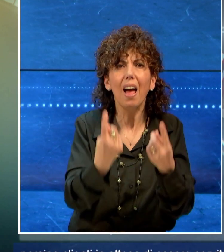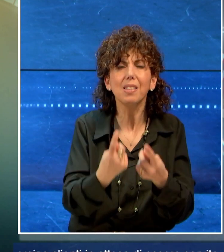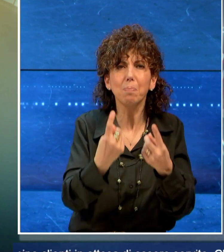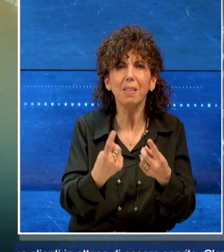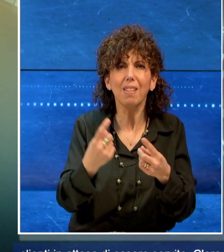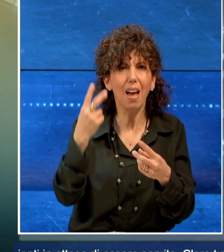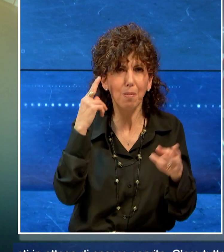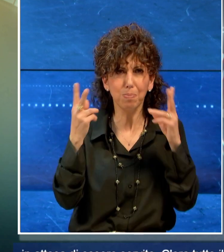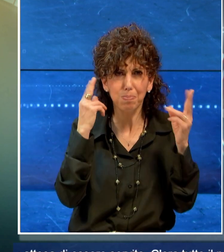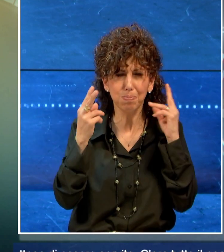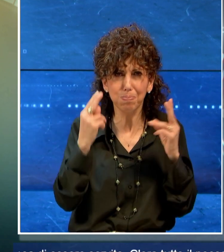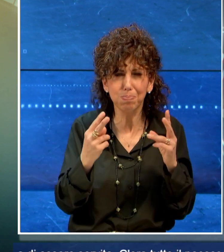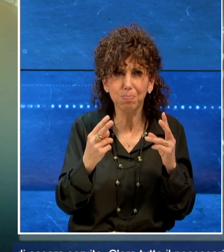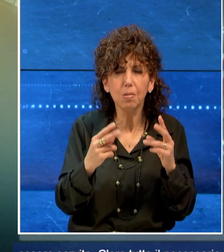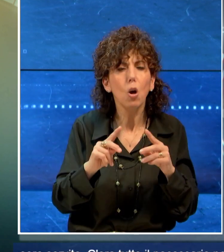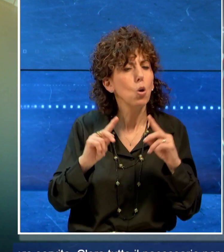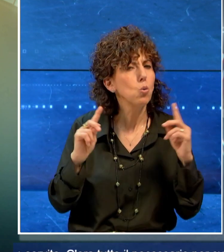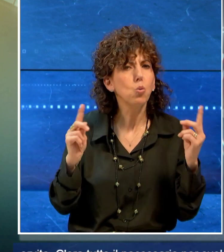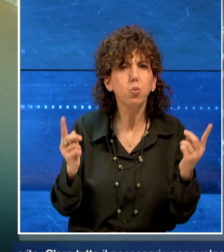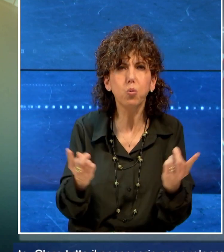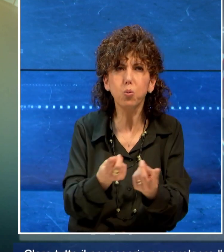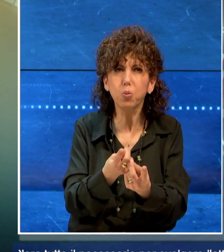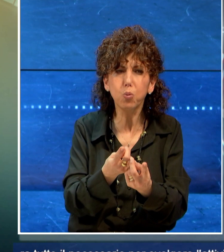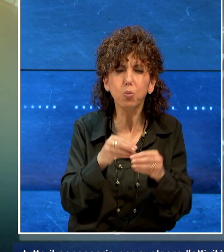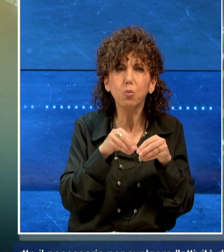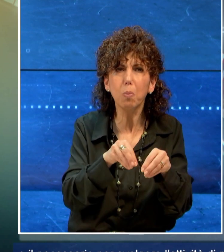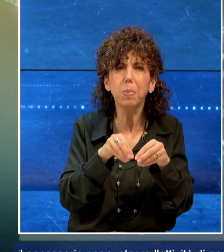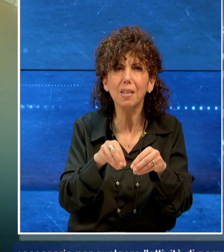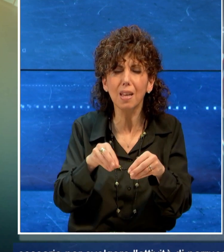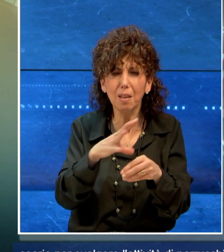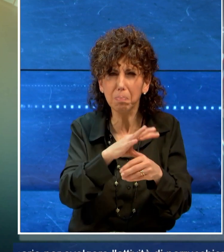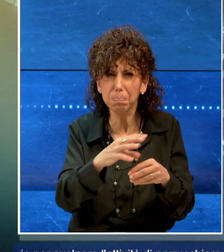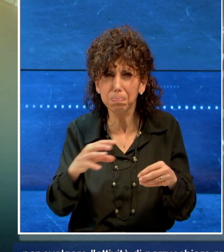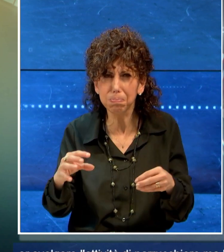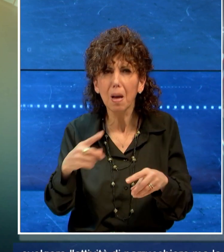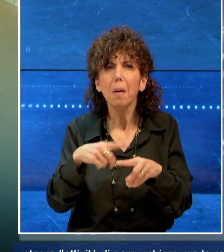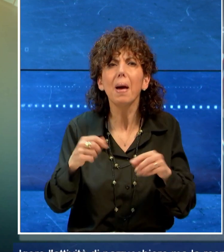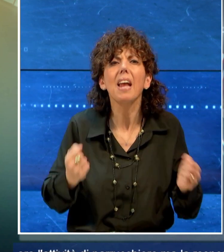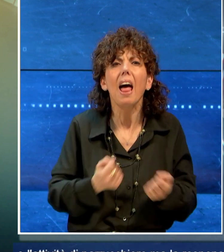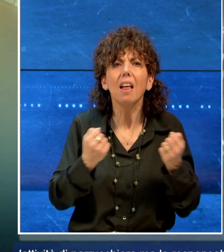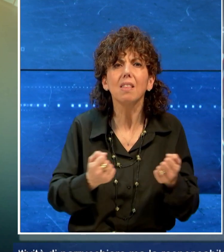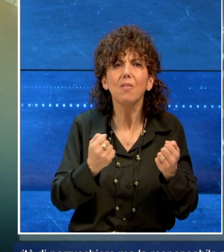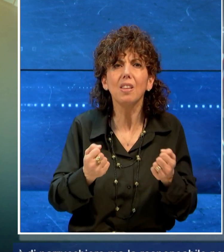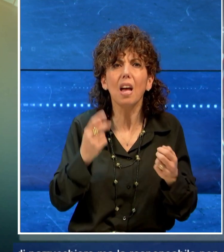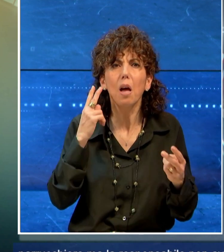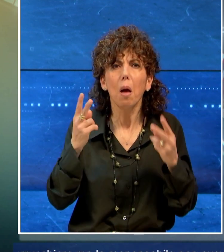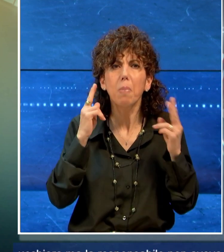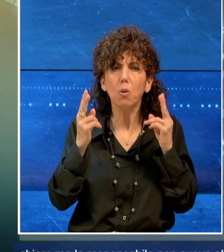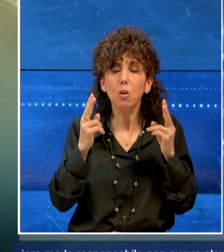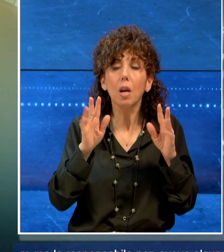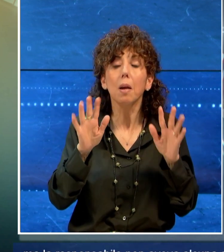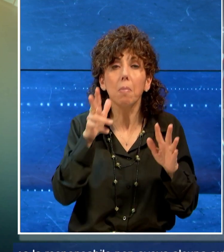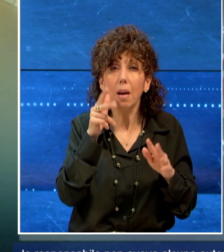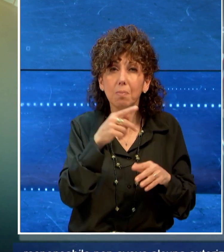essere servite c'era tutto il necessario per svolgere l'attività di parrucchiere ma la